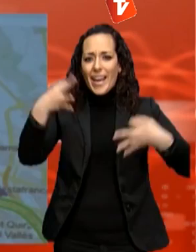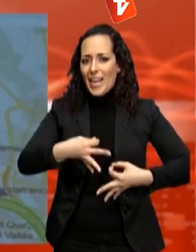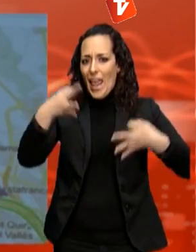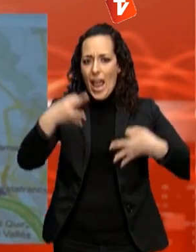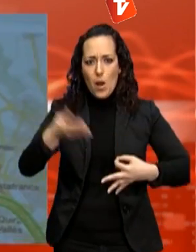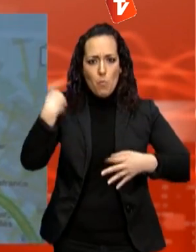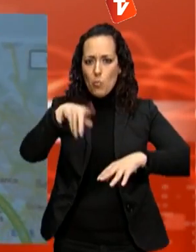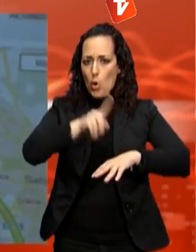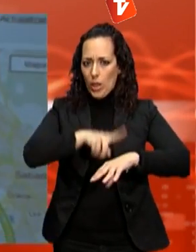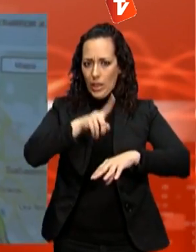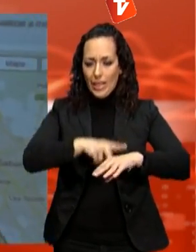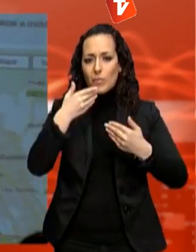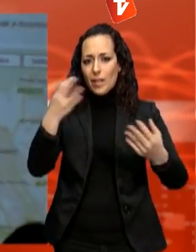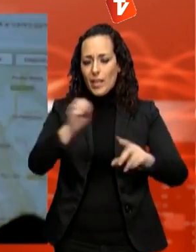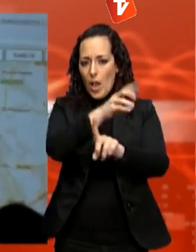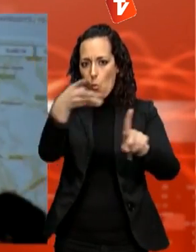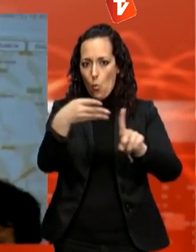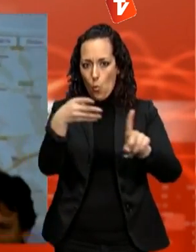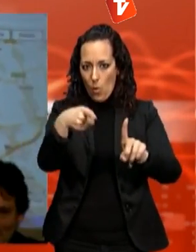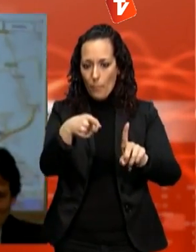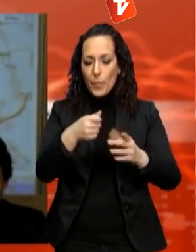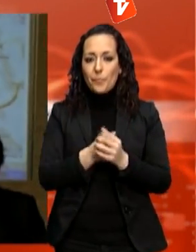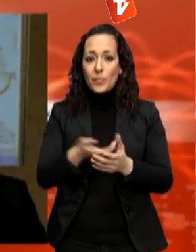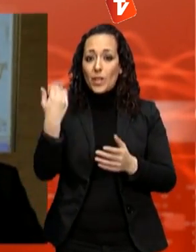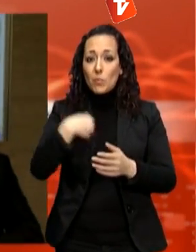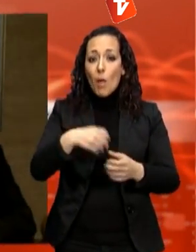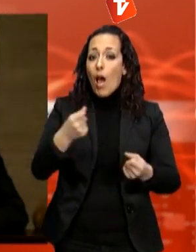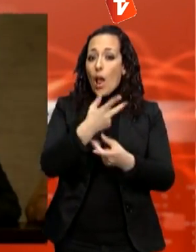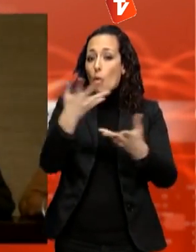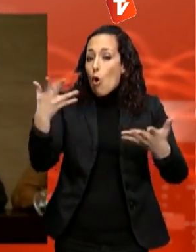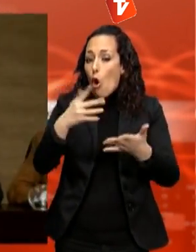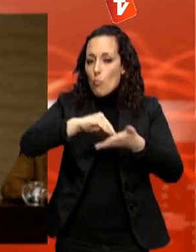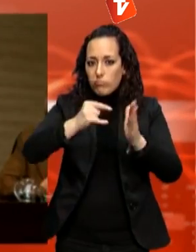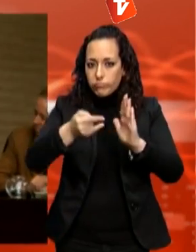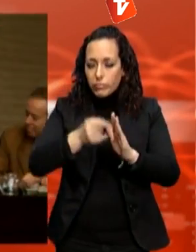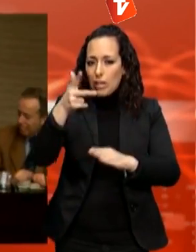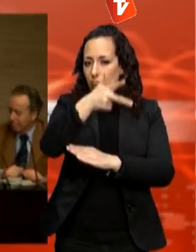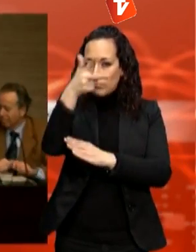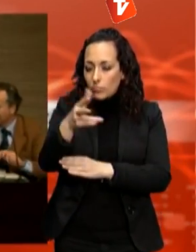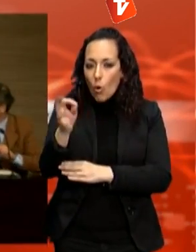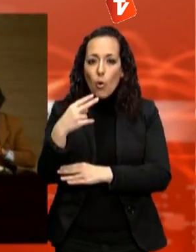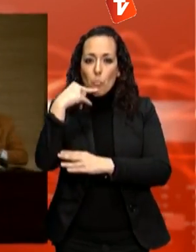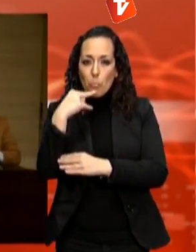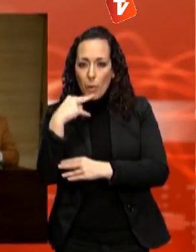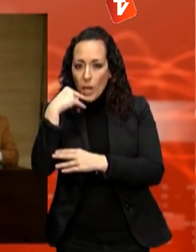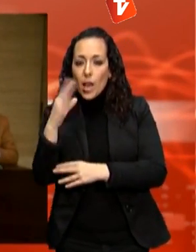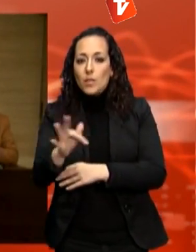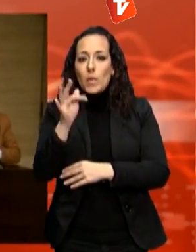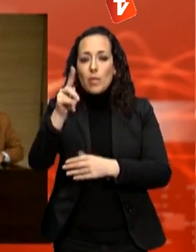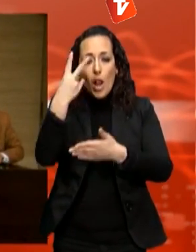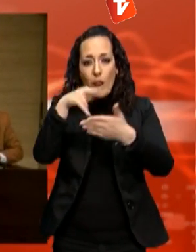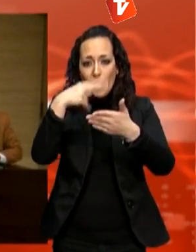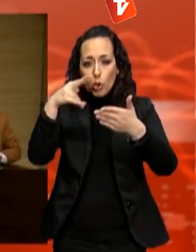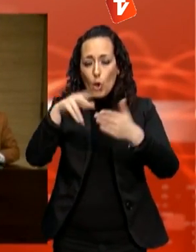Més de 250 sensors instal·lats a les vies, càmeres de visió artificial, piles electromagnètiques i lectors Bluetooth